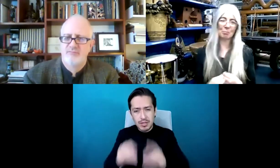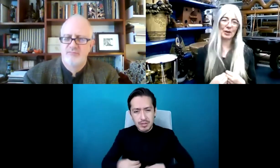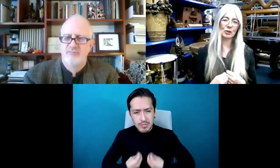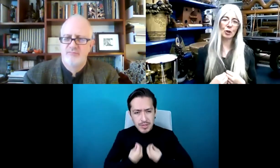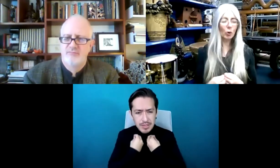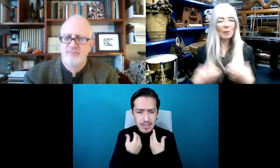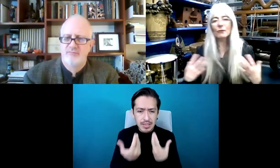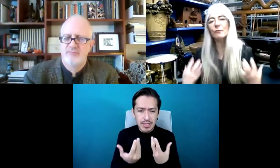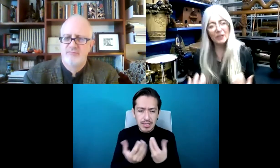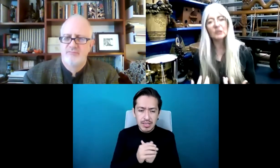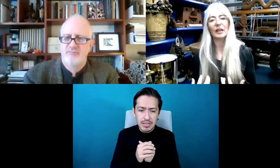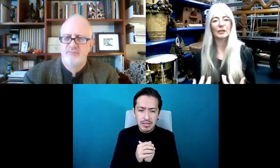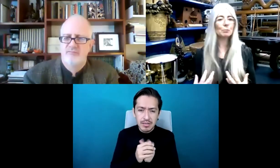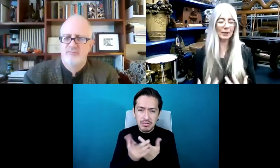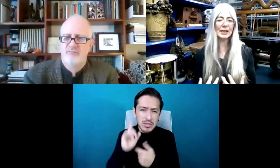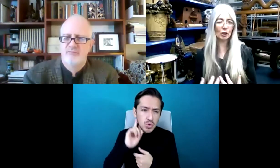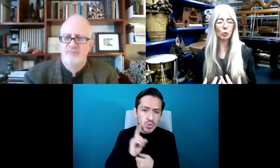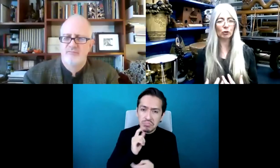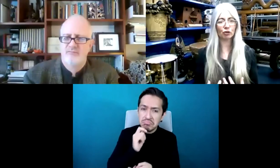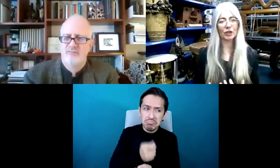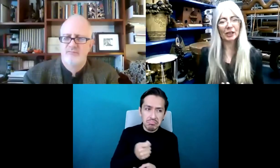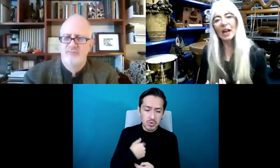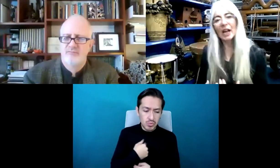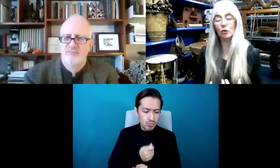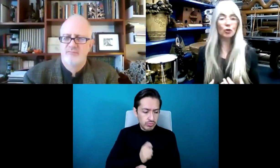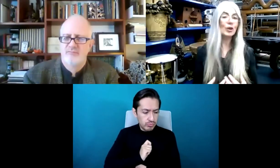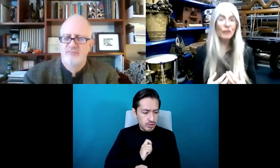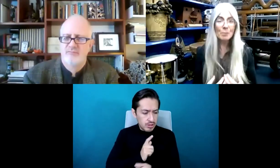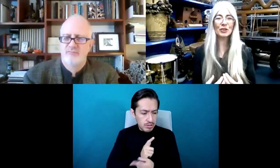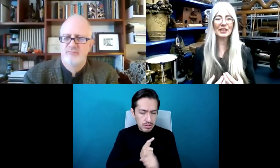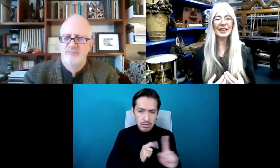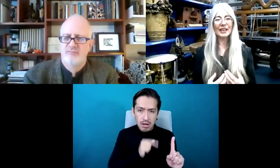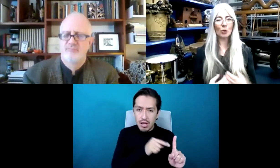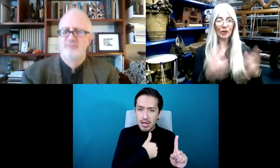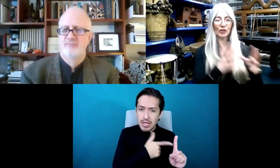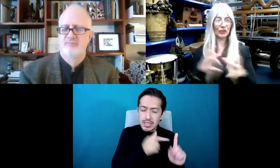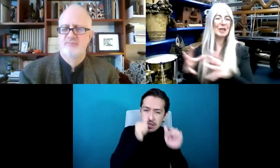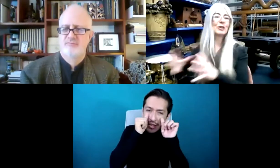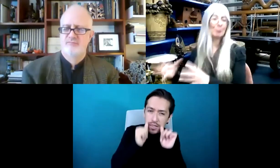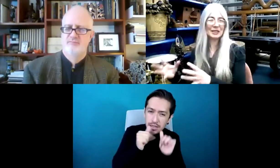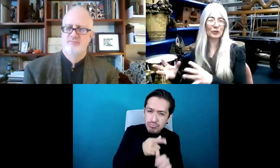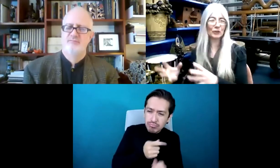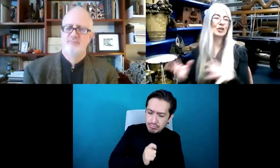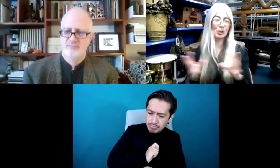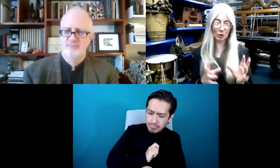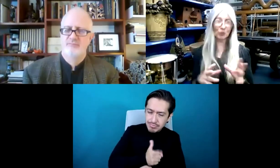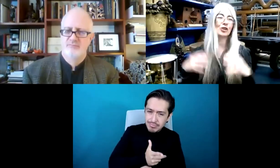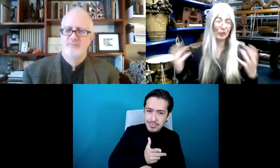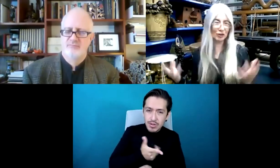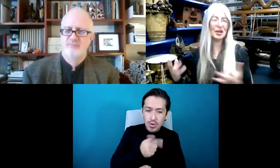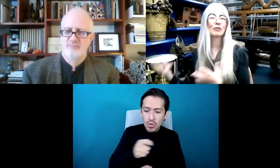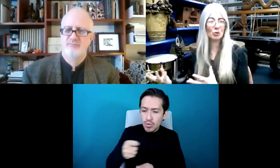ser sordo, qué significa ser ciego, qué significa estar en una silla de